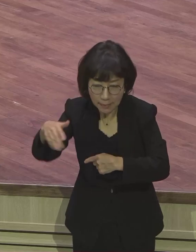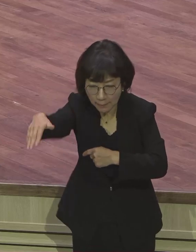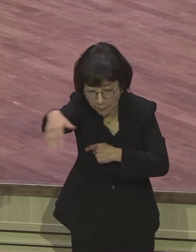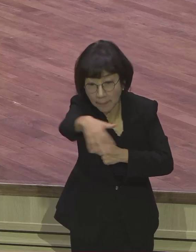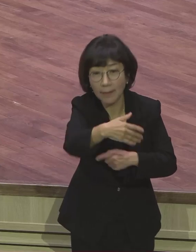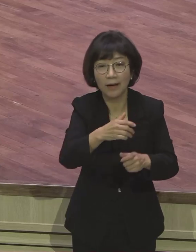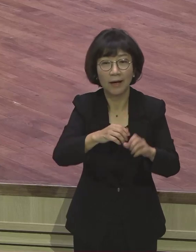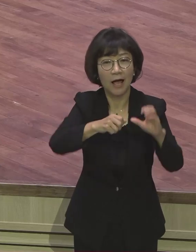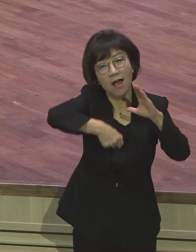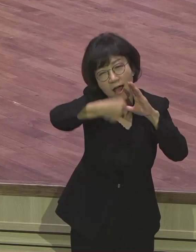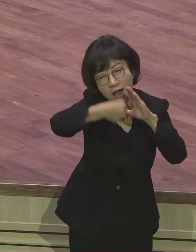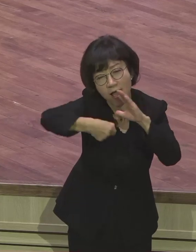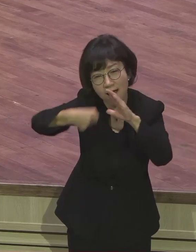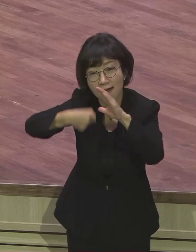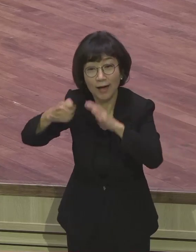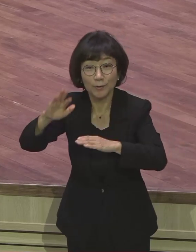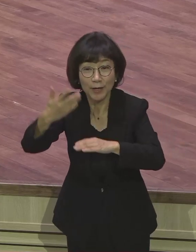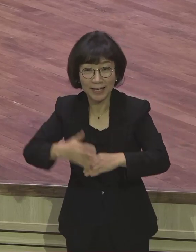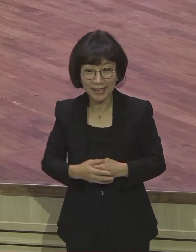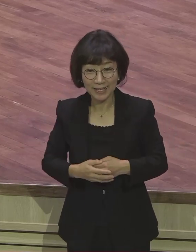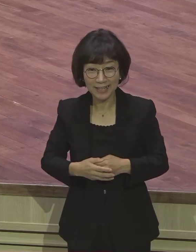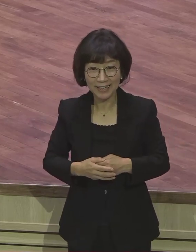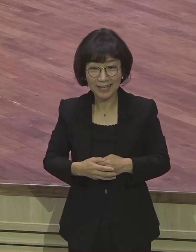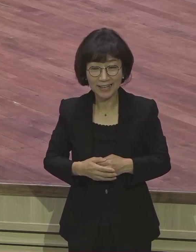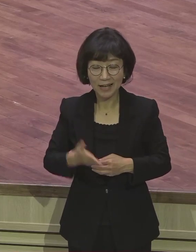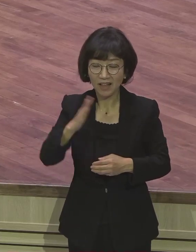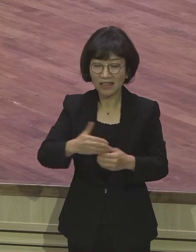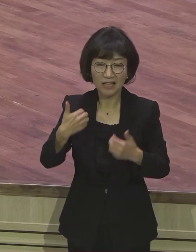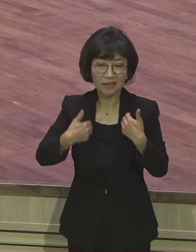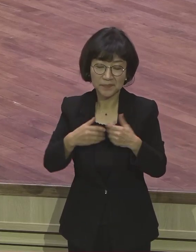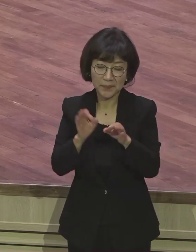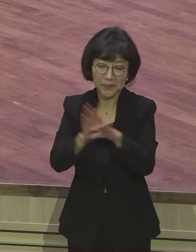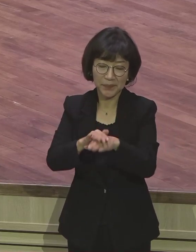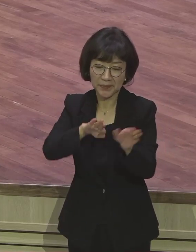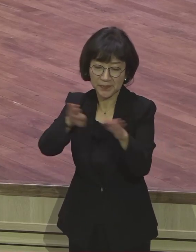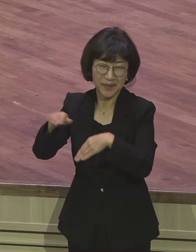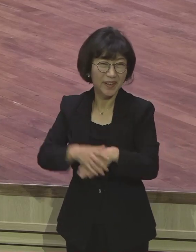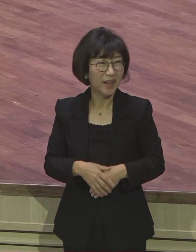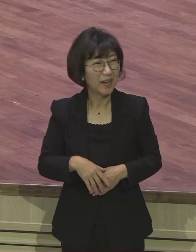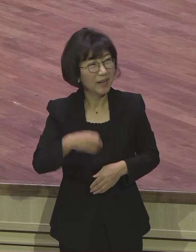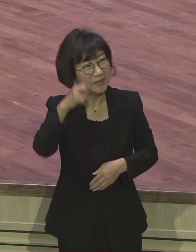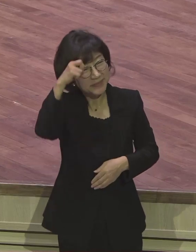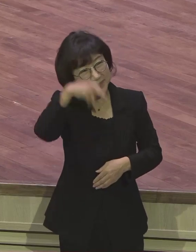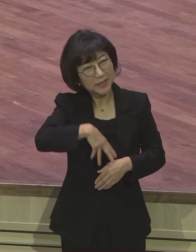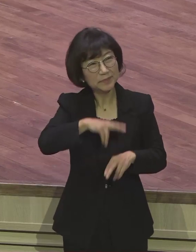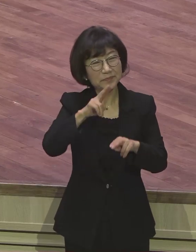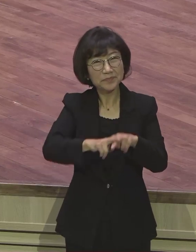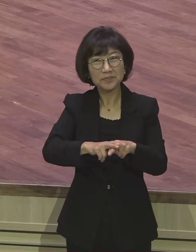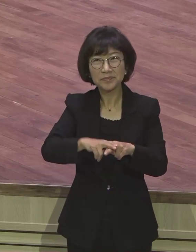다른 데 관심이 있으니까 말 안 하지요. 감동 없지요. 맨날 앉아있어도 아무 소용 없지요.